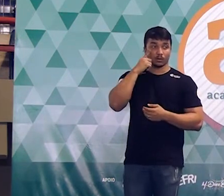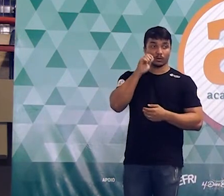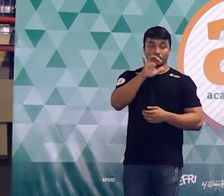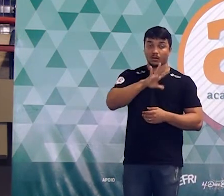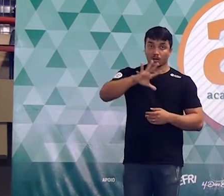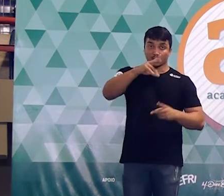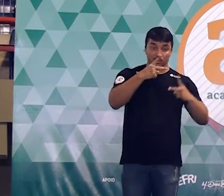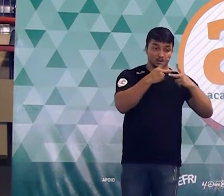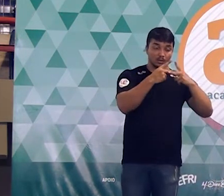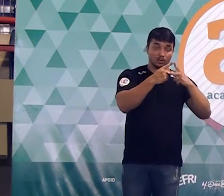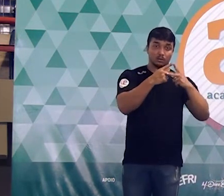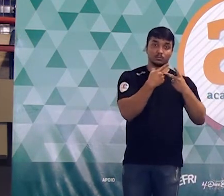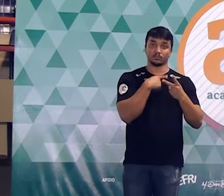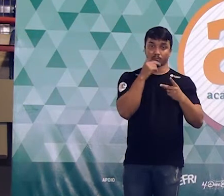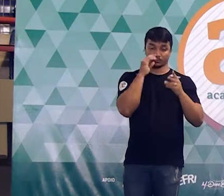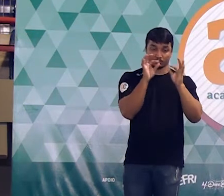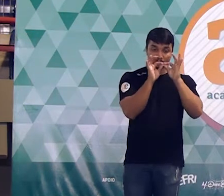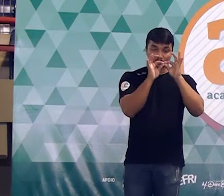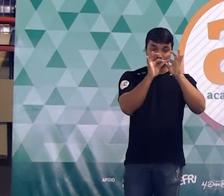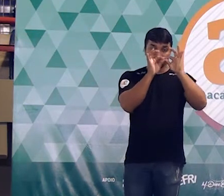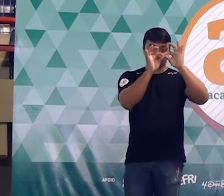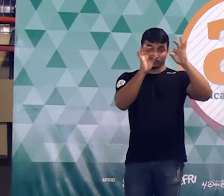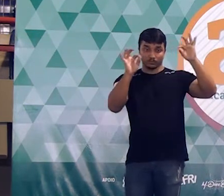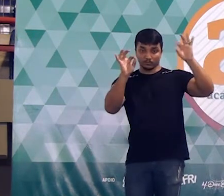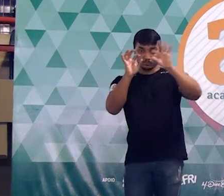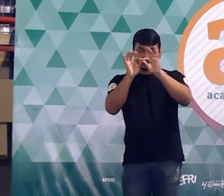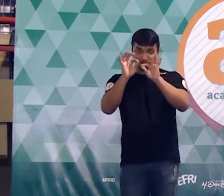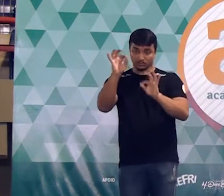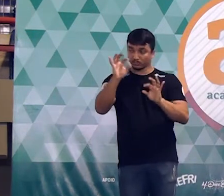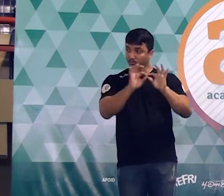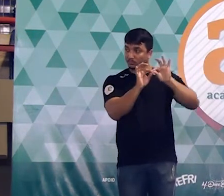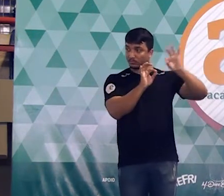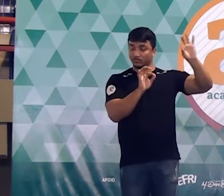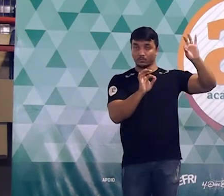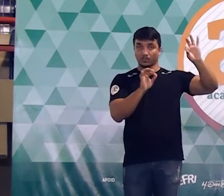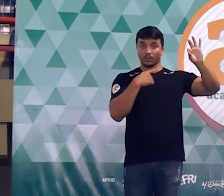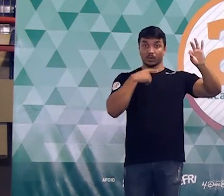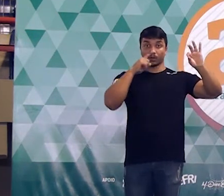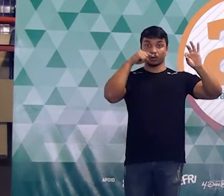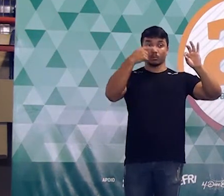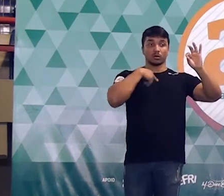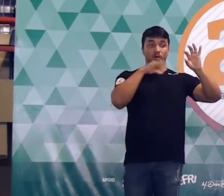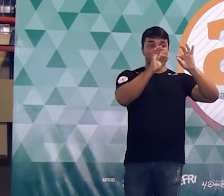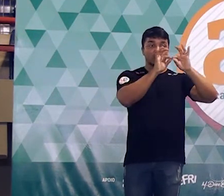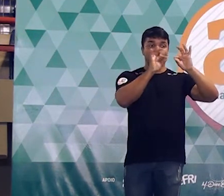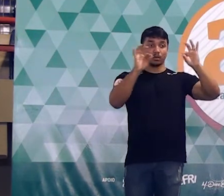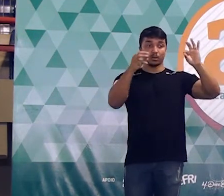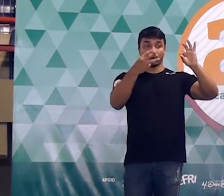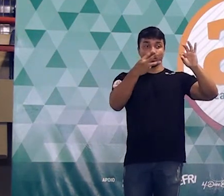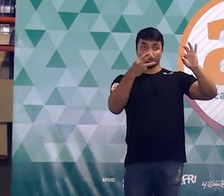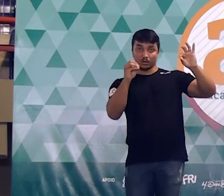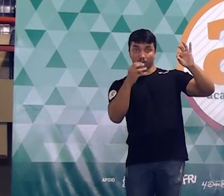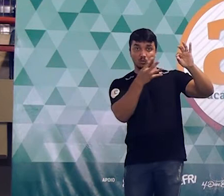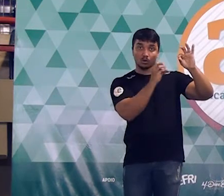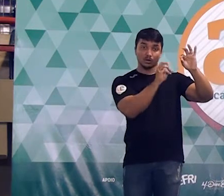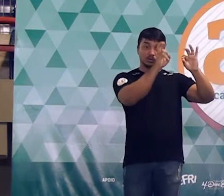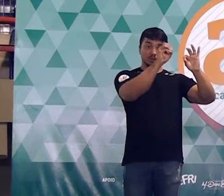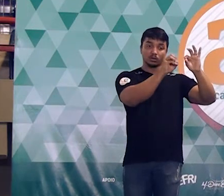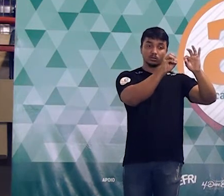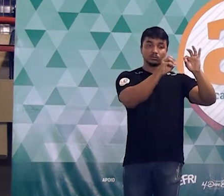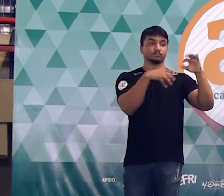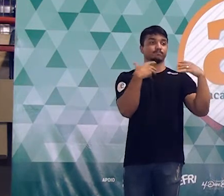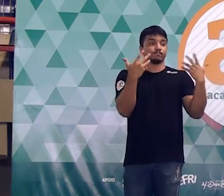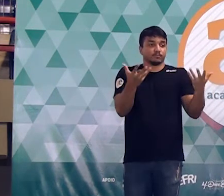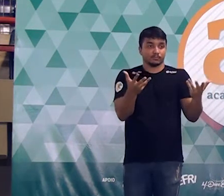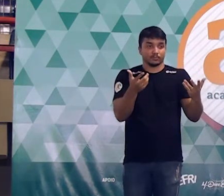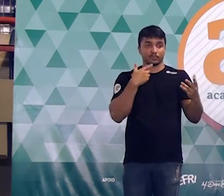triângulo então peguei os centros e desenhei um triângulo depois o a questão diz? que os lados do triângulo medem 30, 40 e 50 então eu